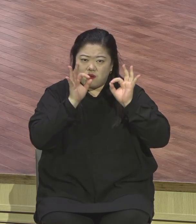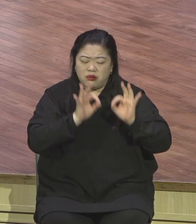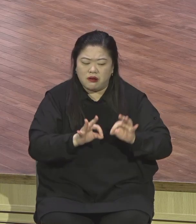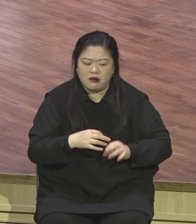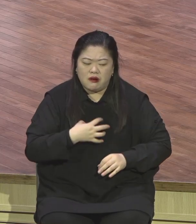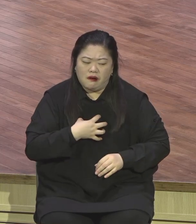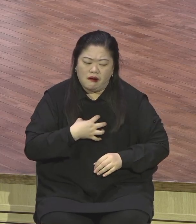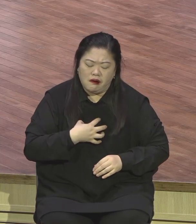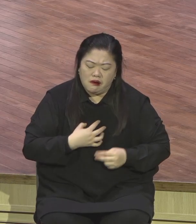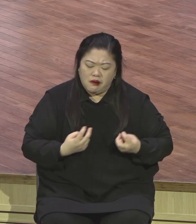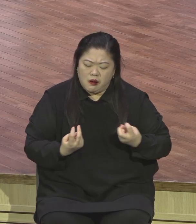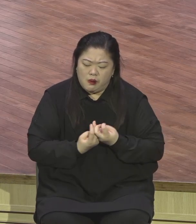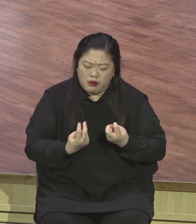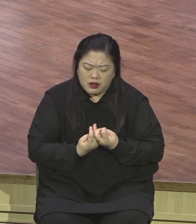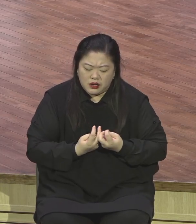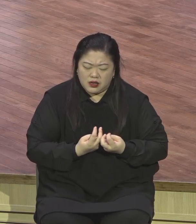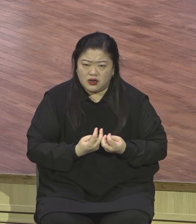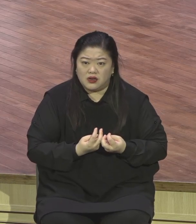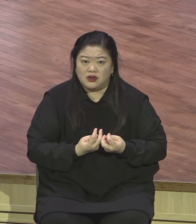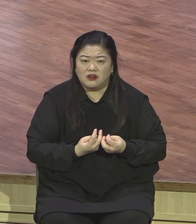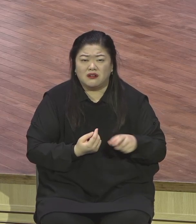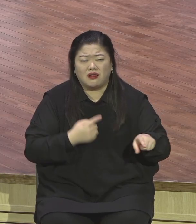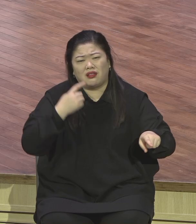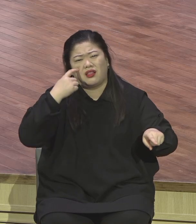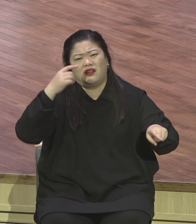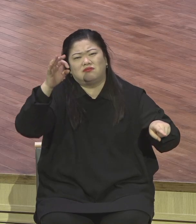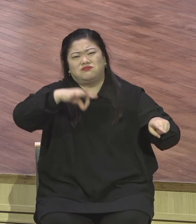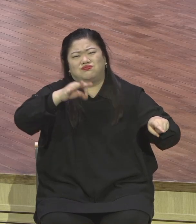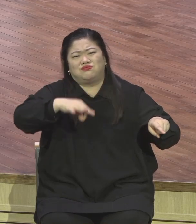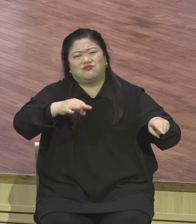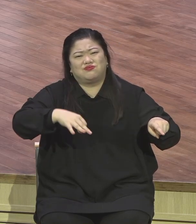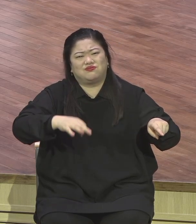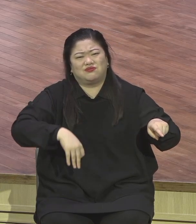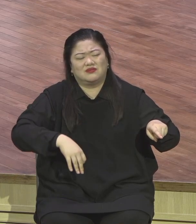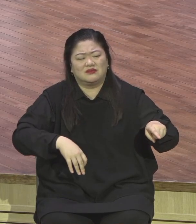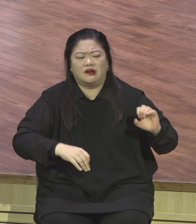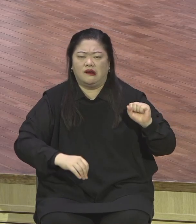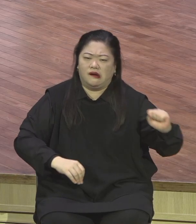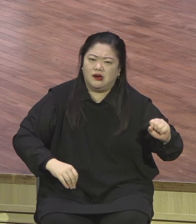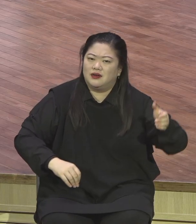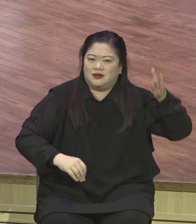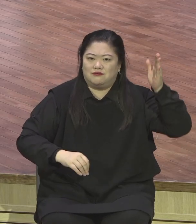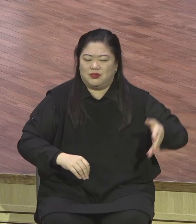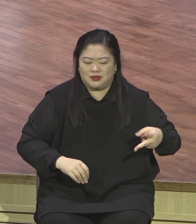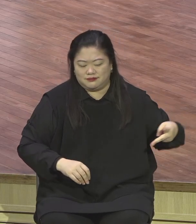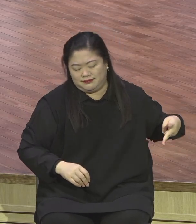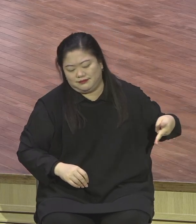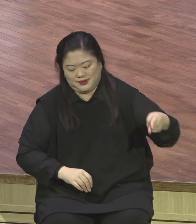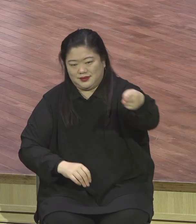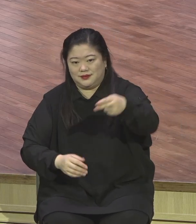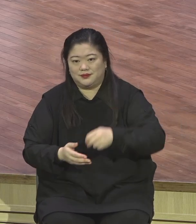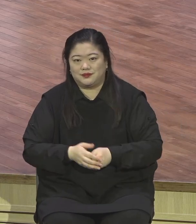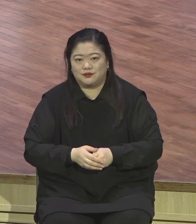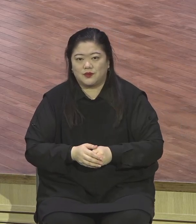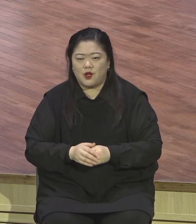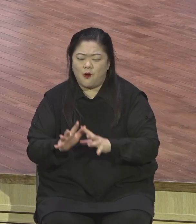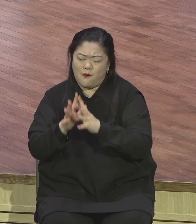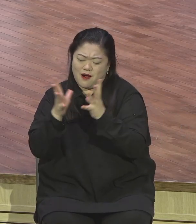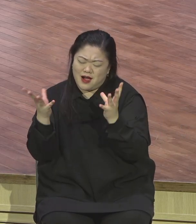서론적인 이 모든 시각에서 완전히 벗어나서 영원한 행복을 맛보게 하는